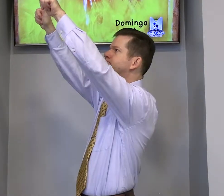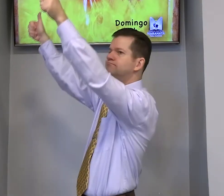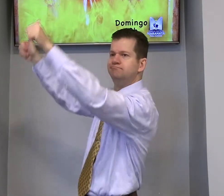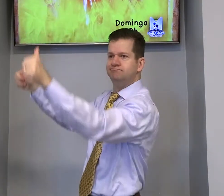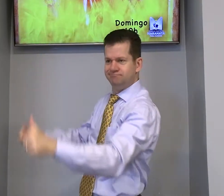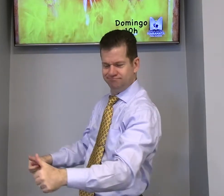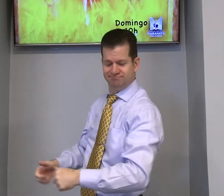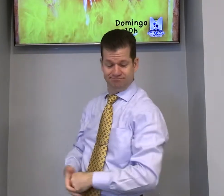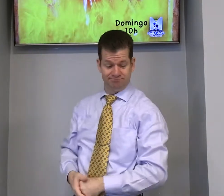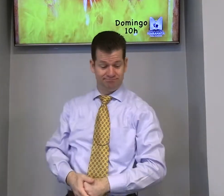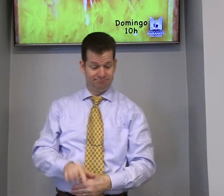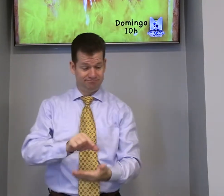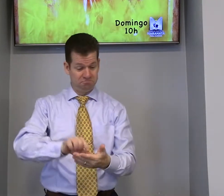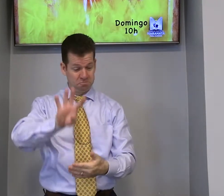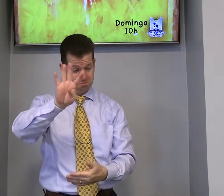E quando você vê essa imagem,